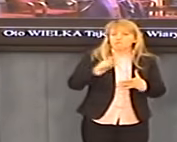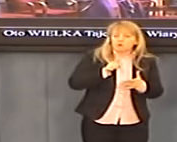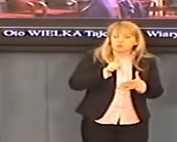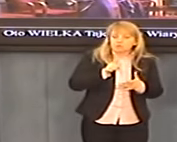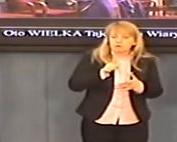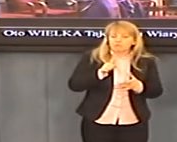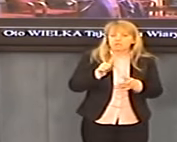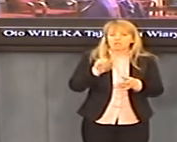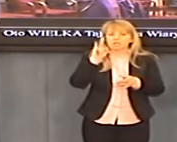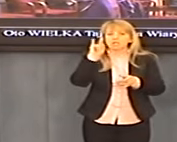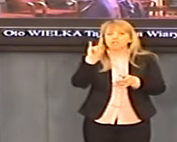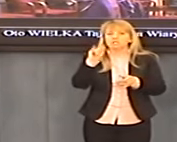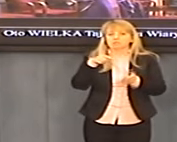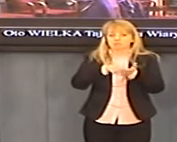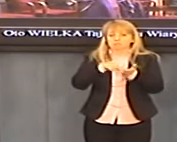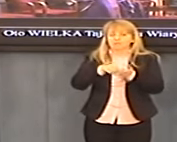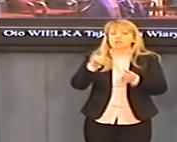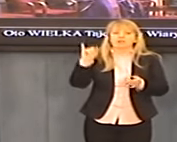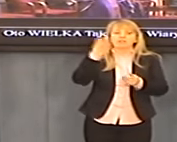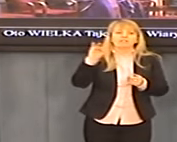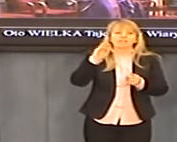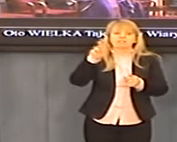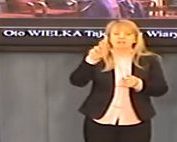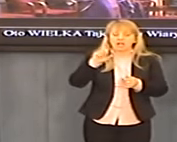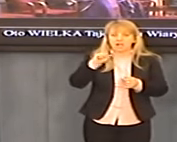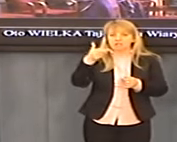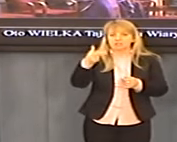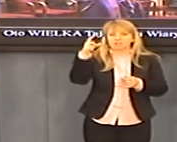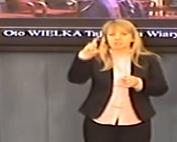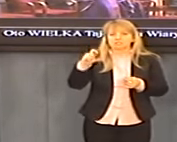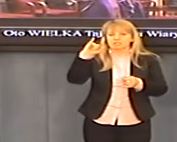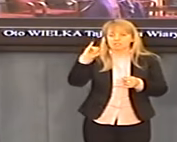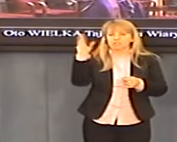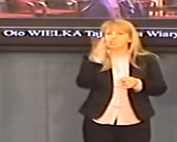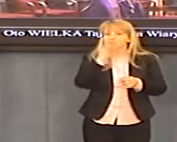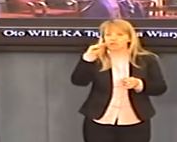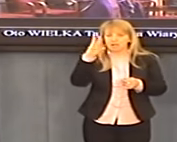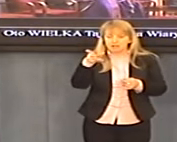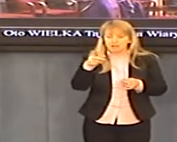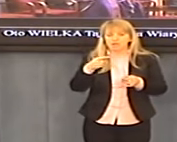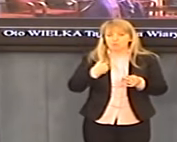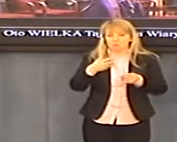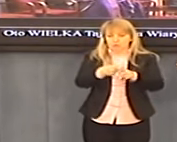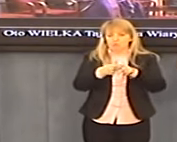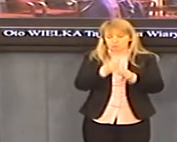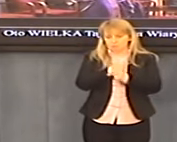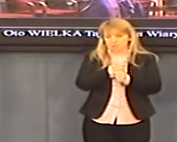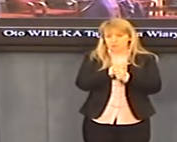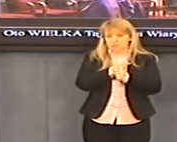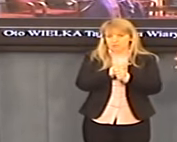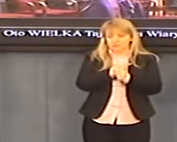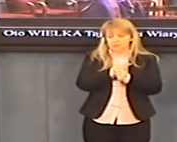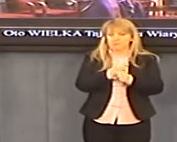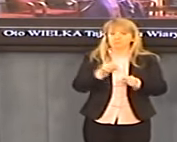Franciszek niewątpliwie współpracował. Prawdopodobnie było tak, że najpierw zadenuncjował